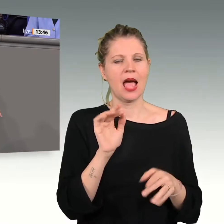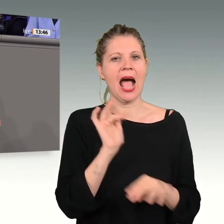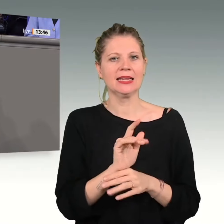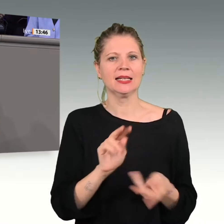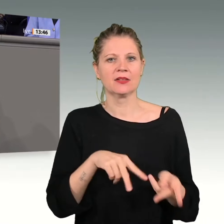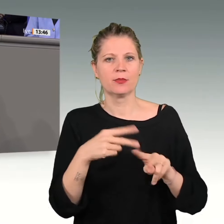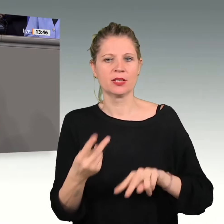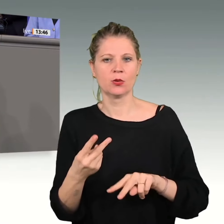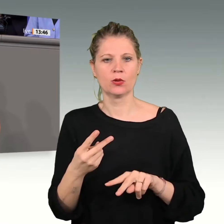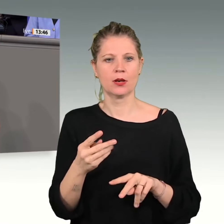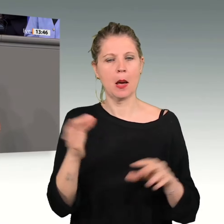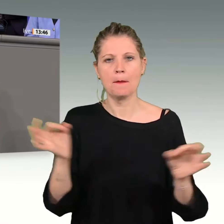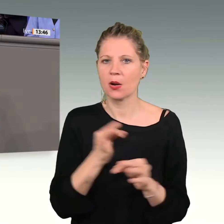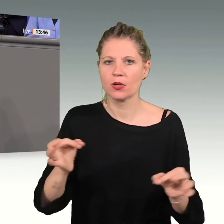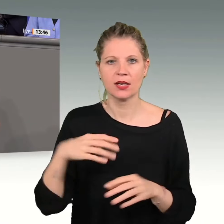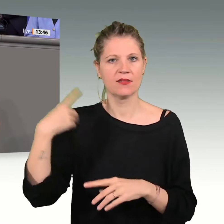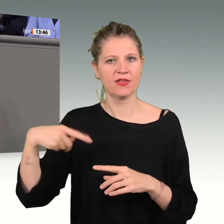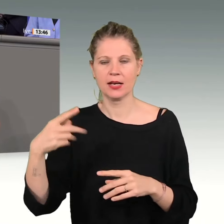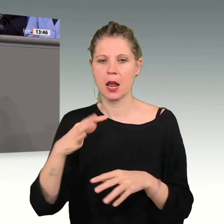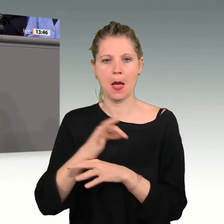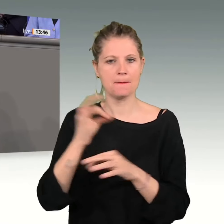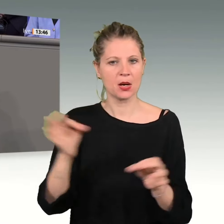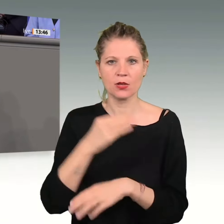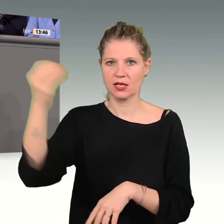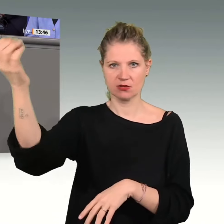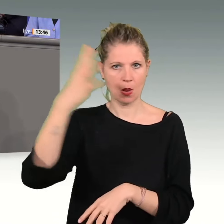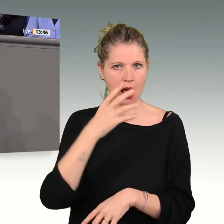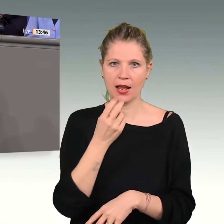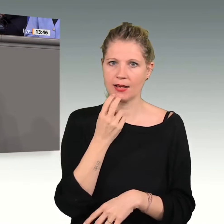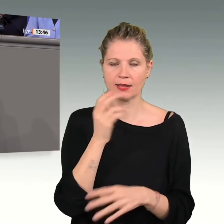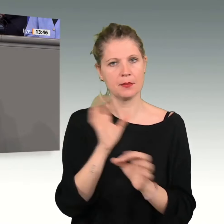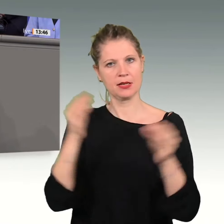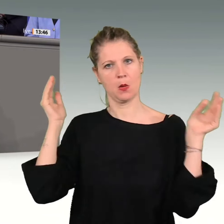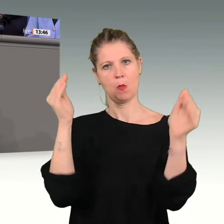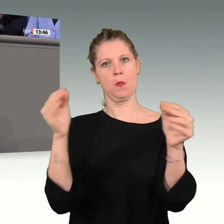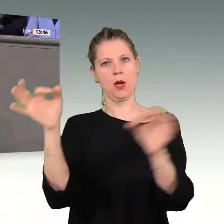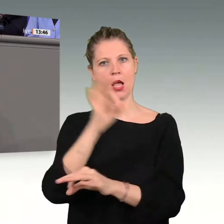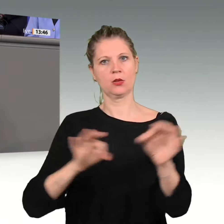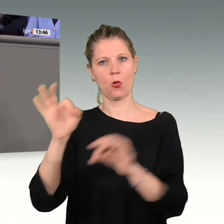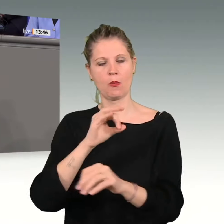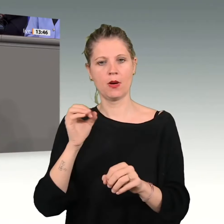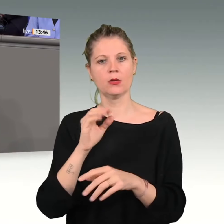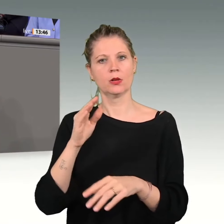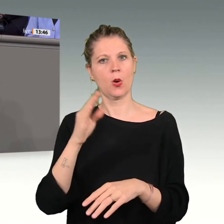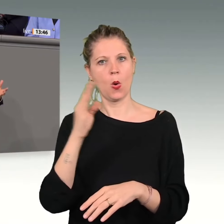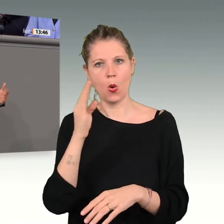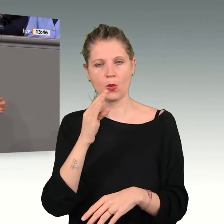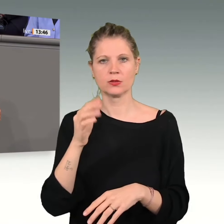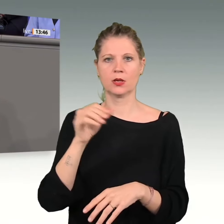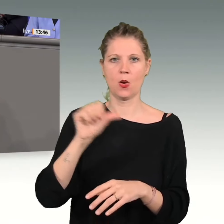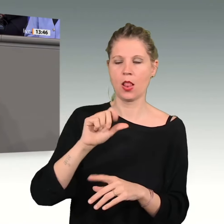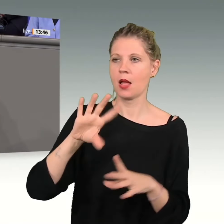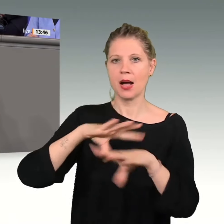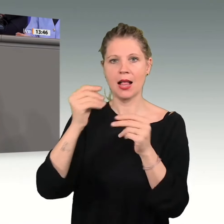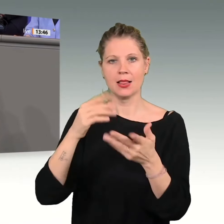keine Solarenergie, stattdessen Öl und Gas und Atom. Mal abgesehen davon, dass das natürlich Ihren Kumpel Wladimir Putin freuen würde, weil all diese Rohstoffe aus